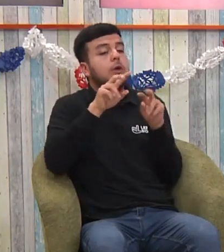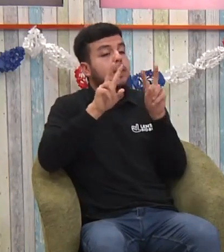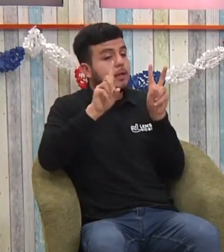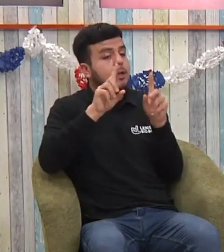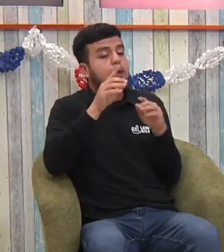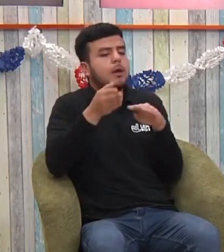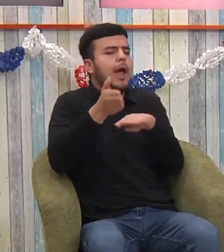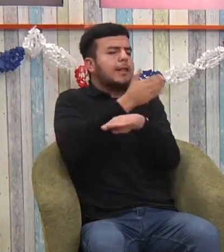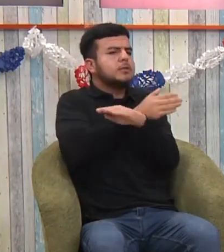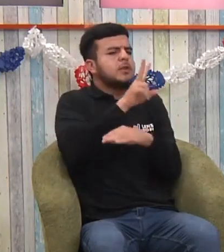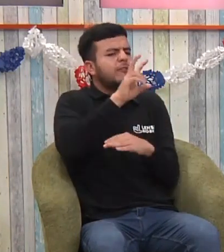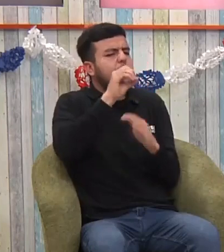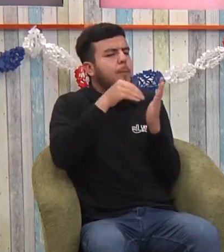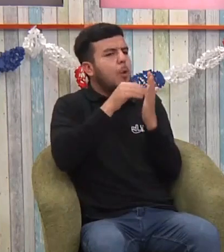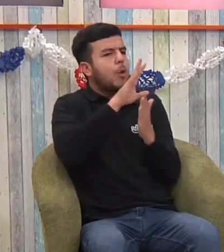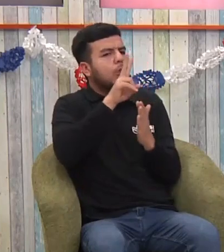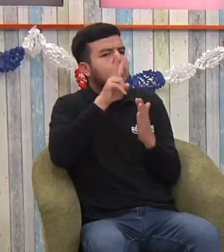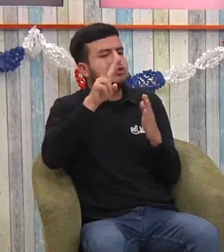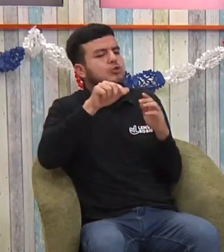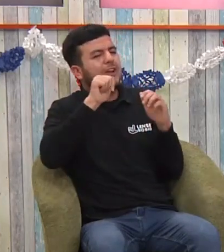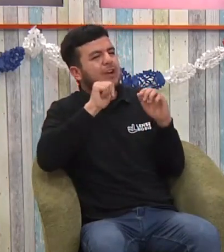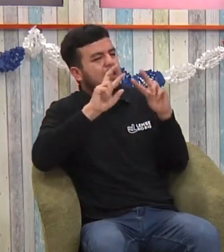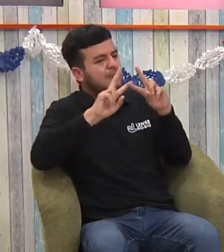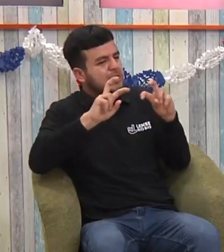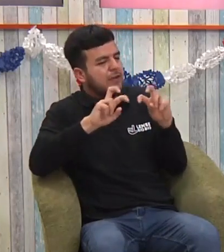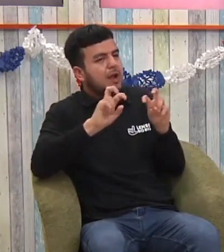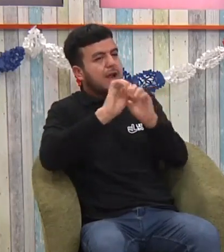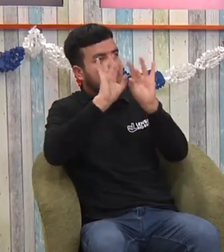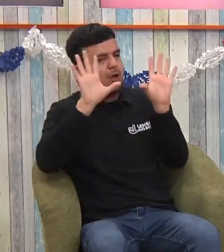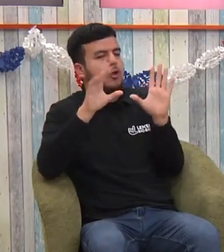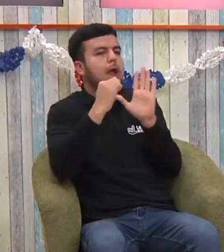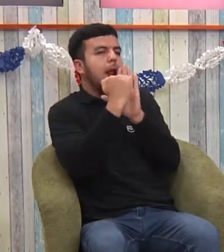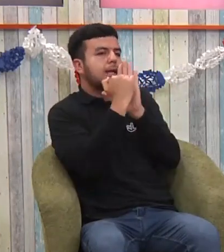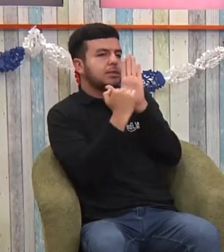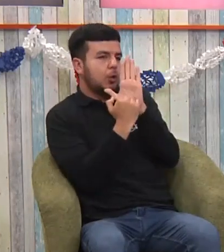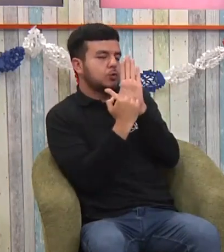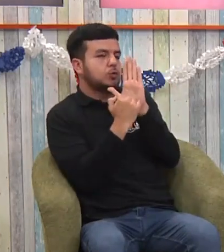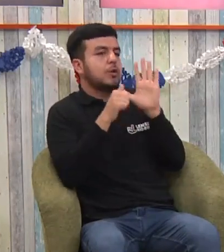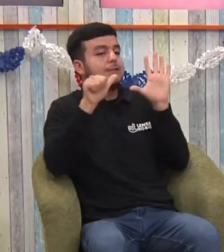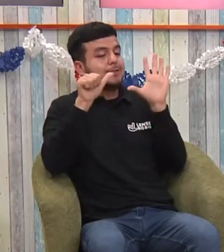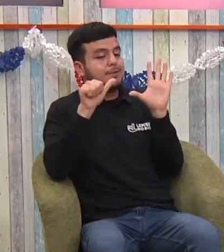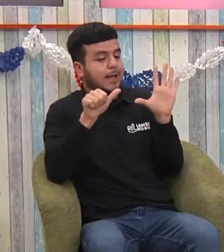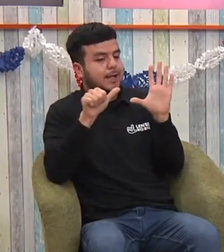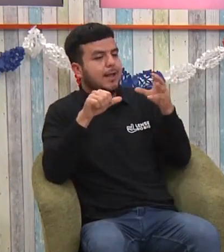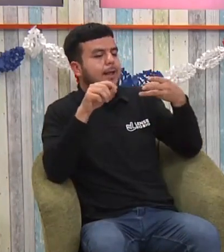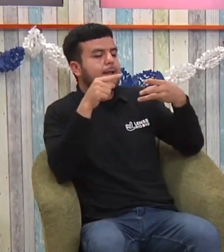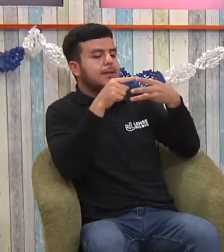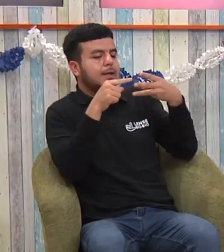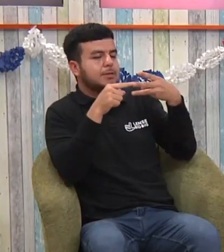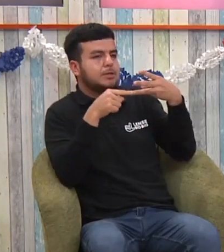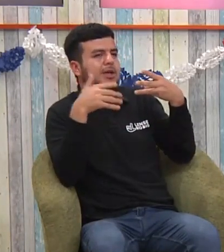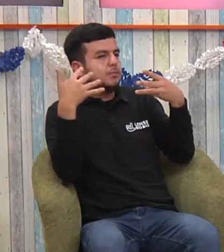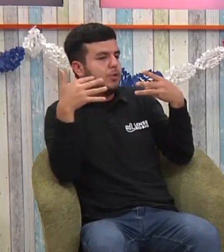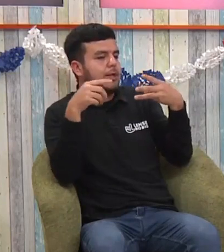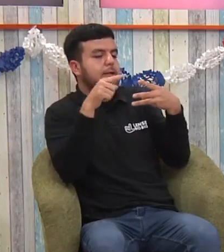hace poquito tiempo. Pero son avances, son avances legales, son avances que estos artículos han permitido